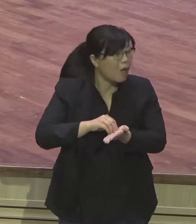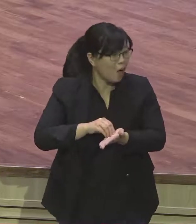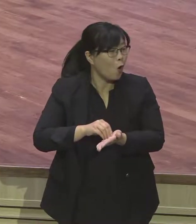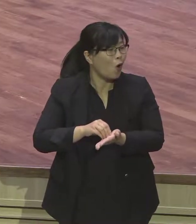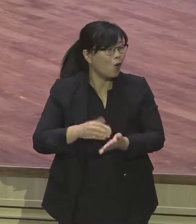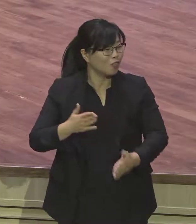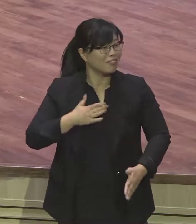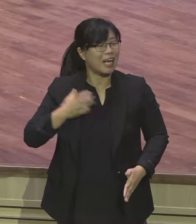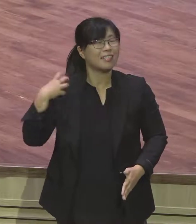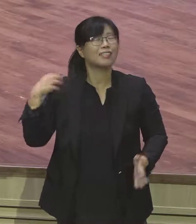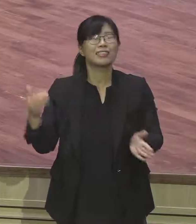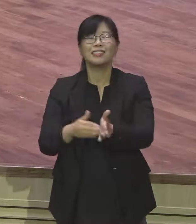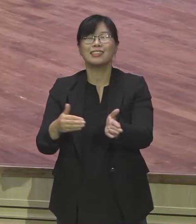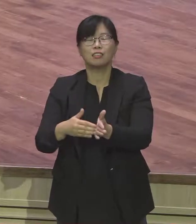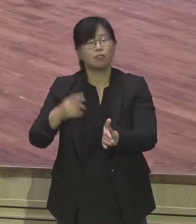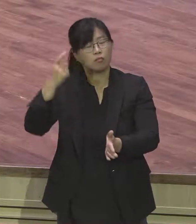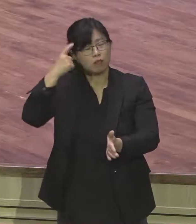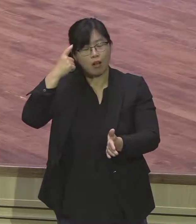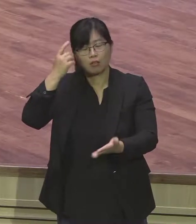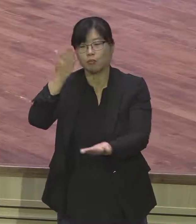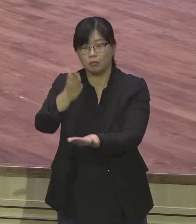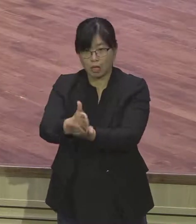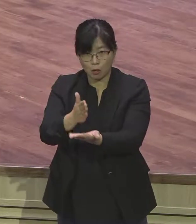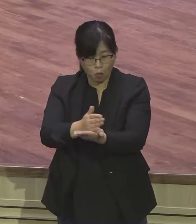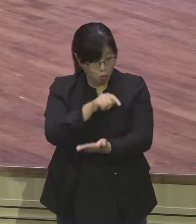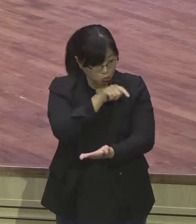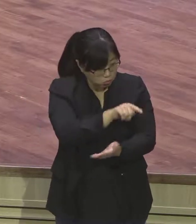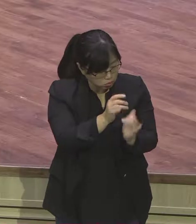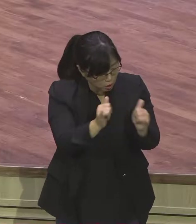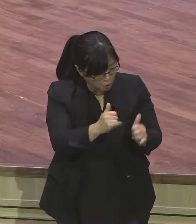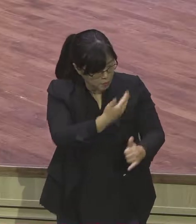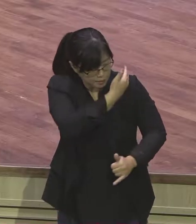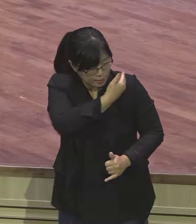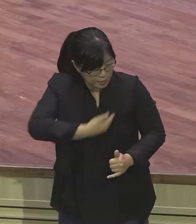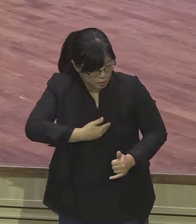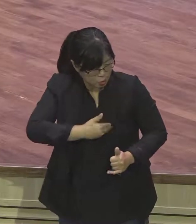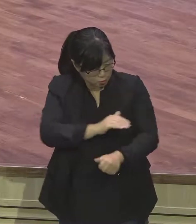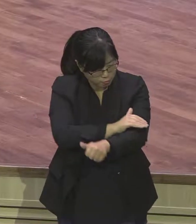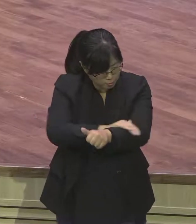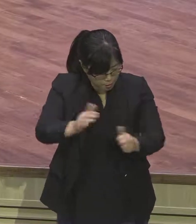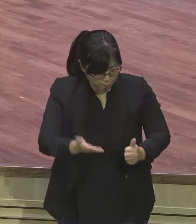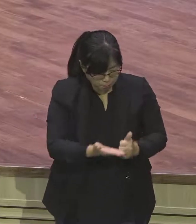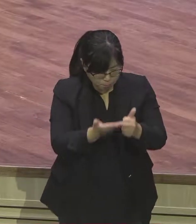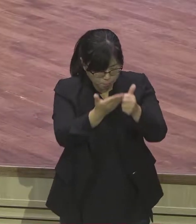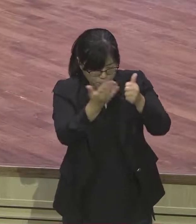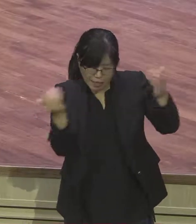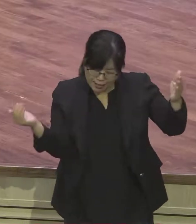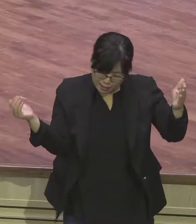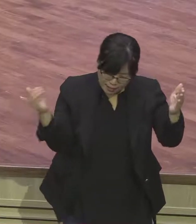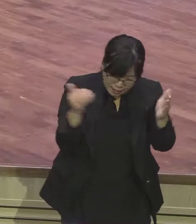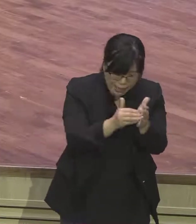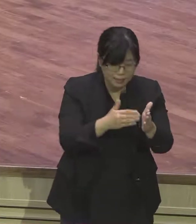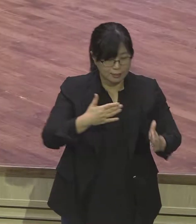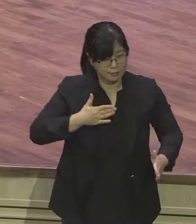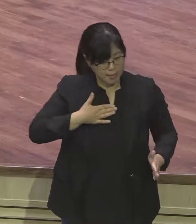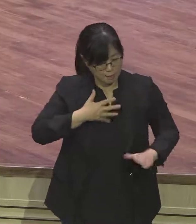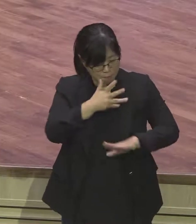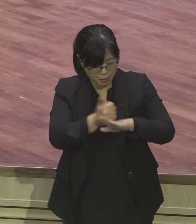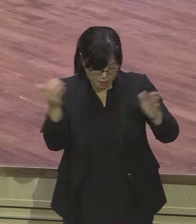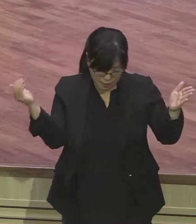열정이 생기죠. 그래서 중요한 것이요 한 영혼을 끝까지 책임지는 것 한 영혼을 끝까지